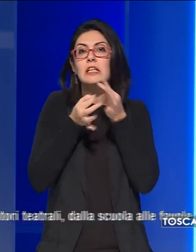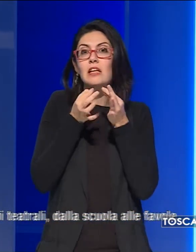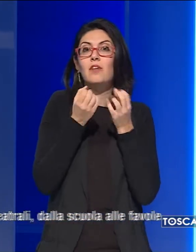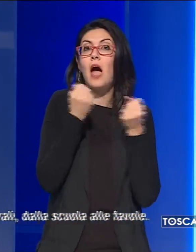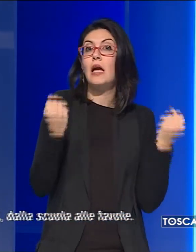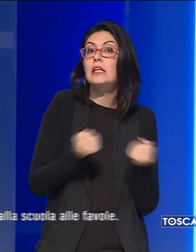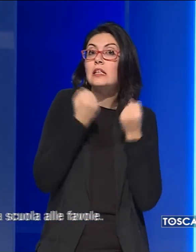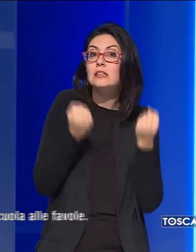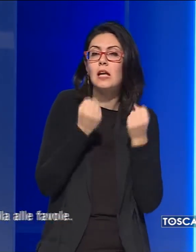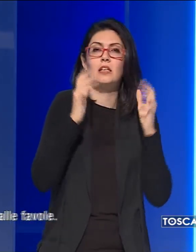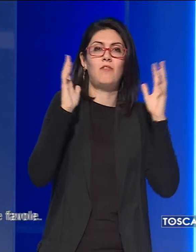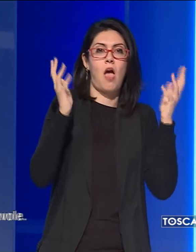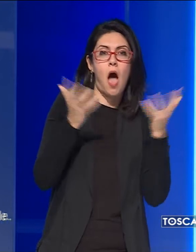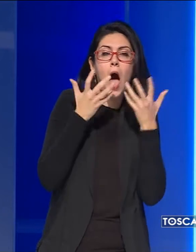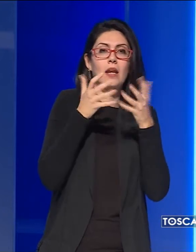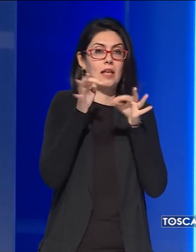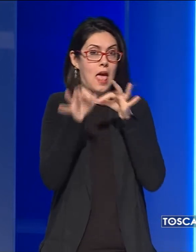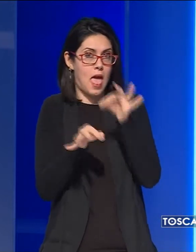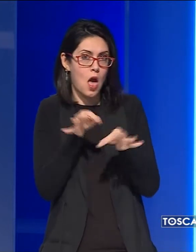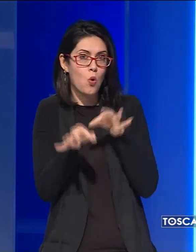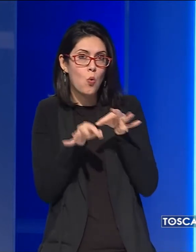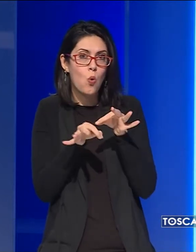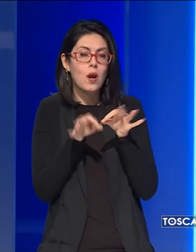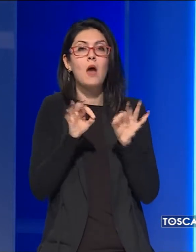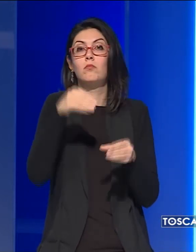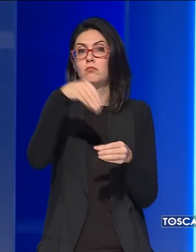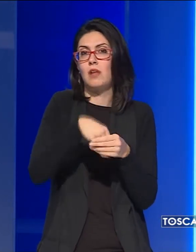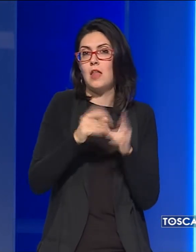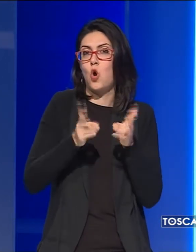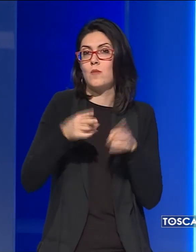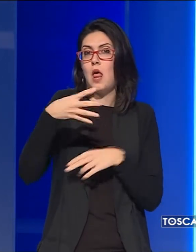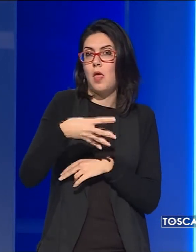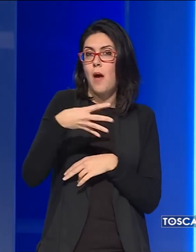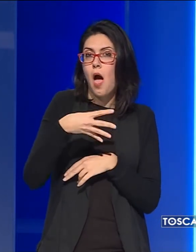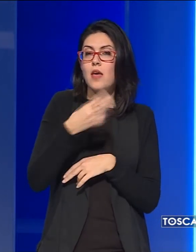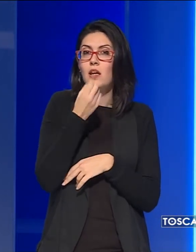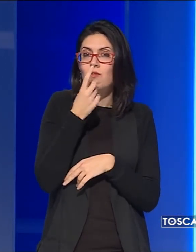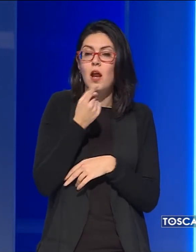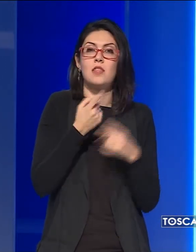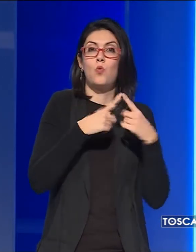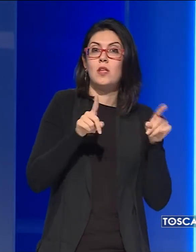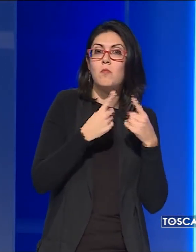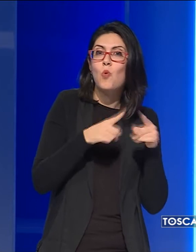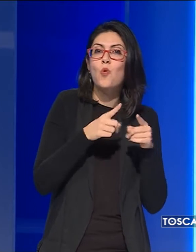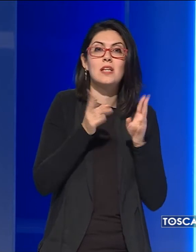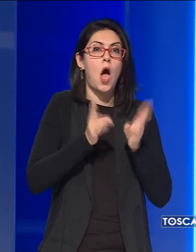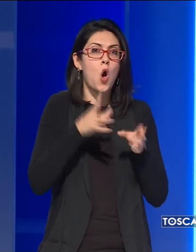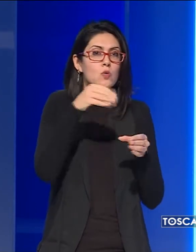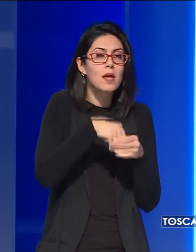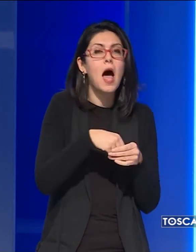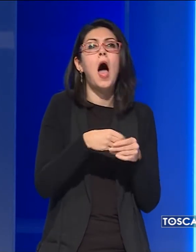iniziative tra arte e cura che si svolgono al Mayer di Firenze, quindi dalla musica in ospedale, ai